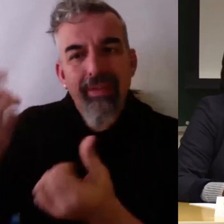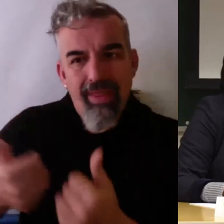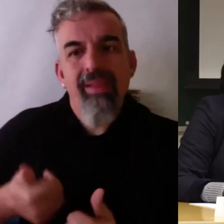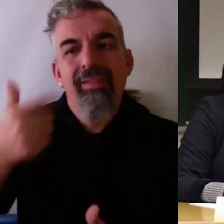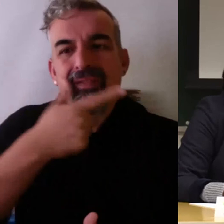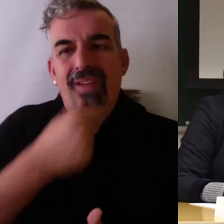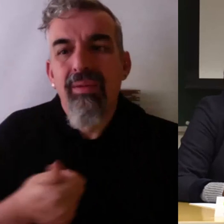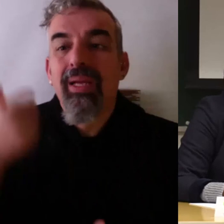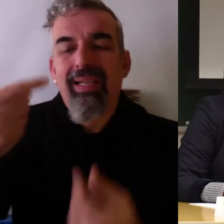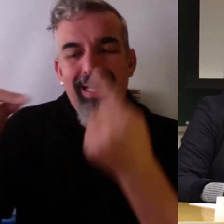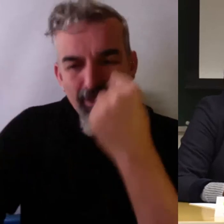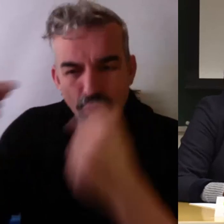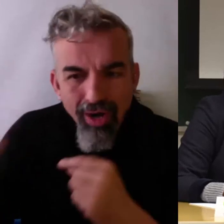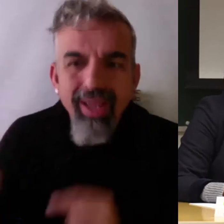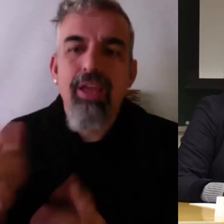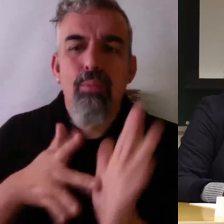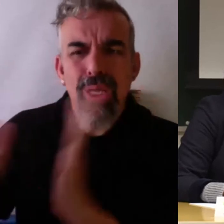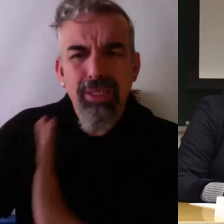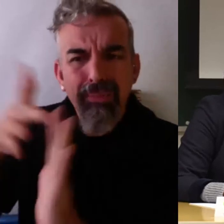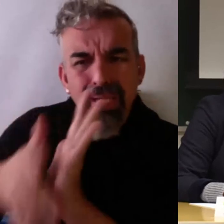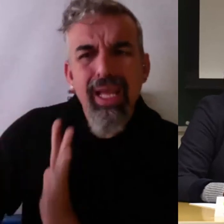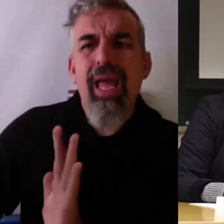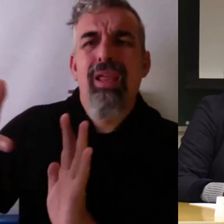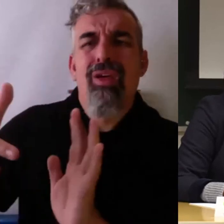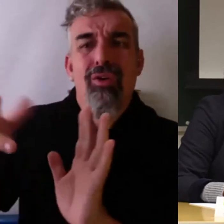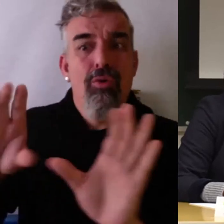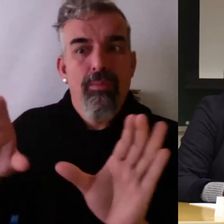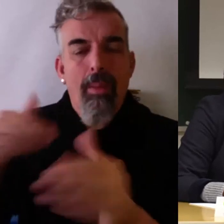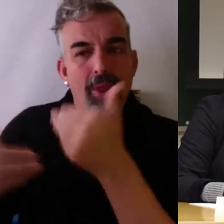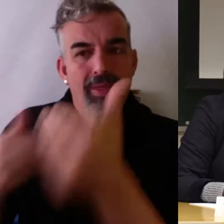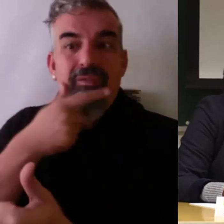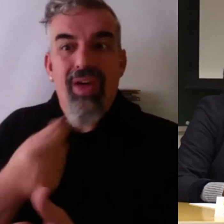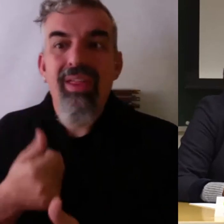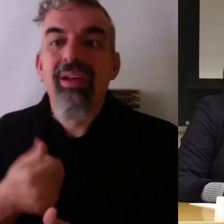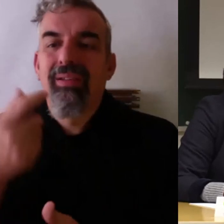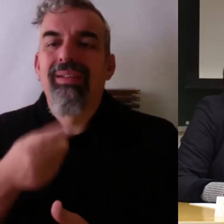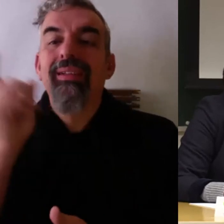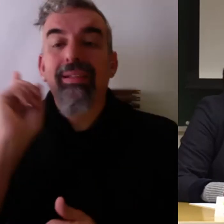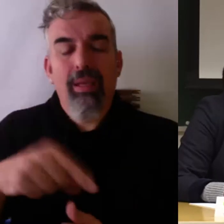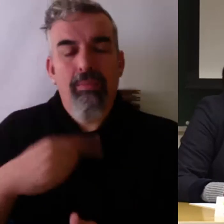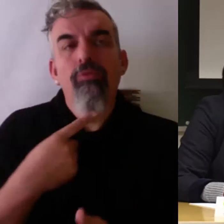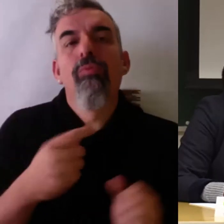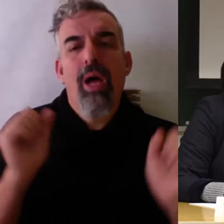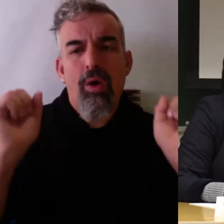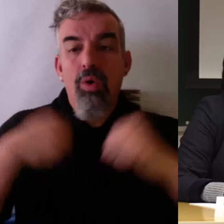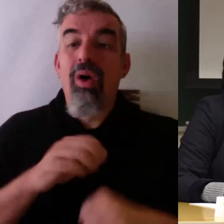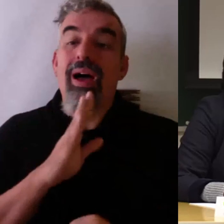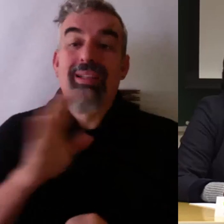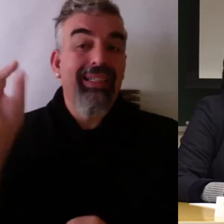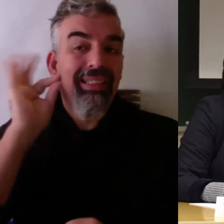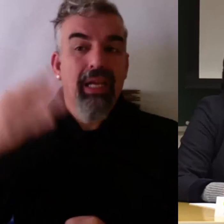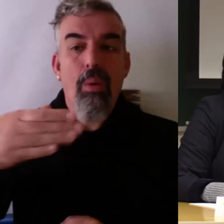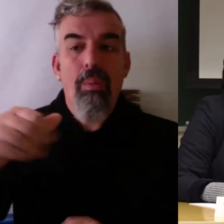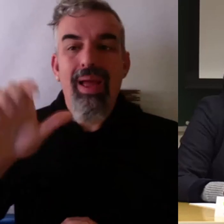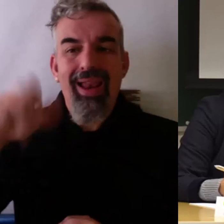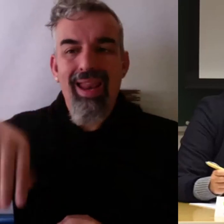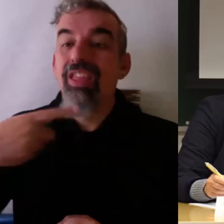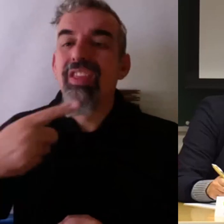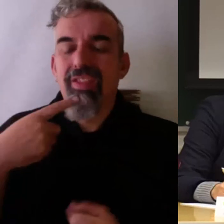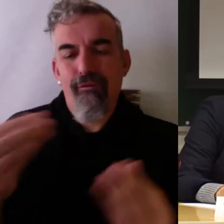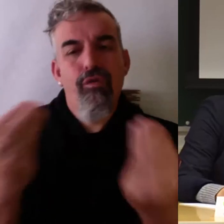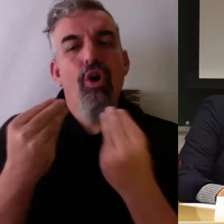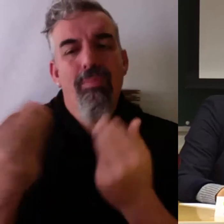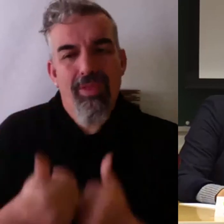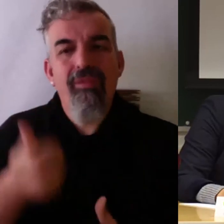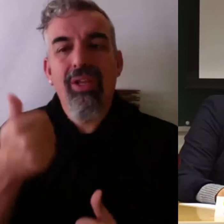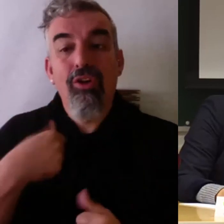pruebas, devolvérselas, explicárselas, etcétera, etcétera. Me refería a eso y también estoy de acuerdo con Belén en que nos falta formación como